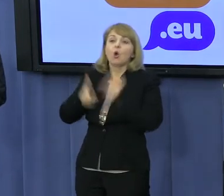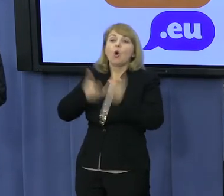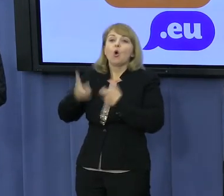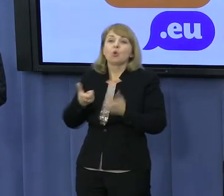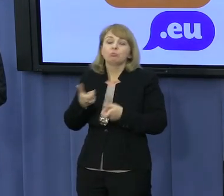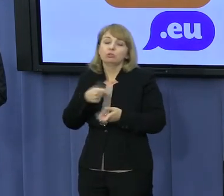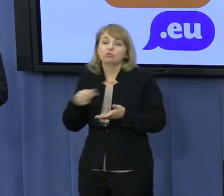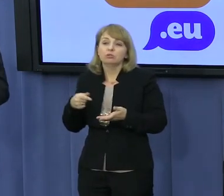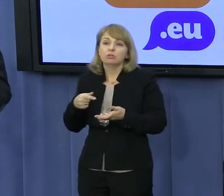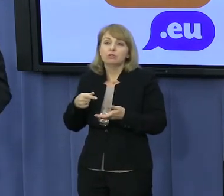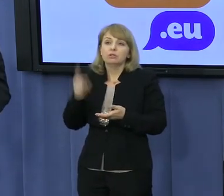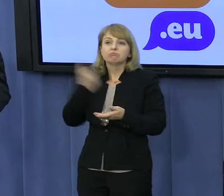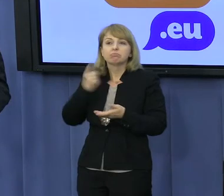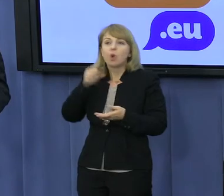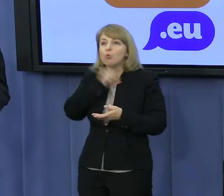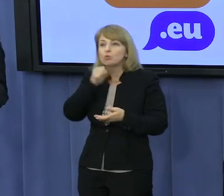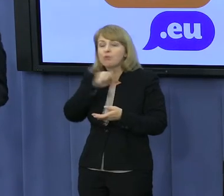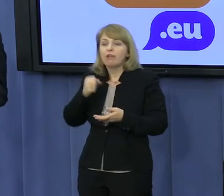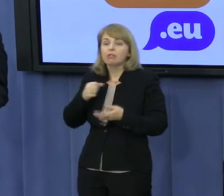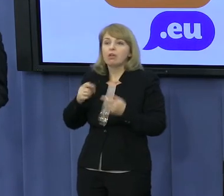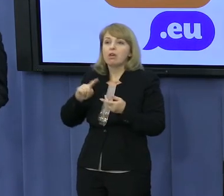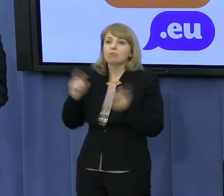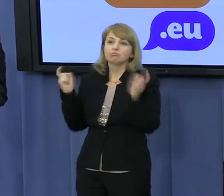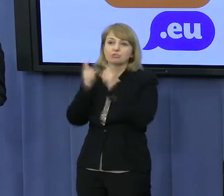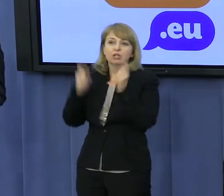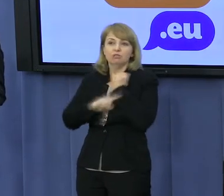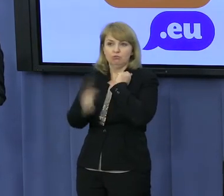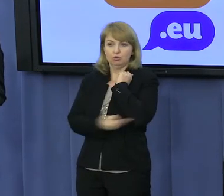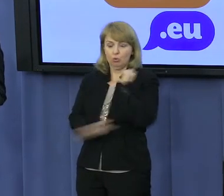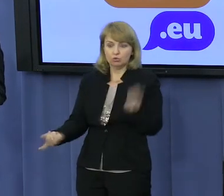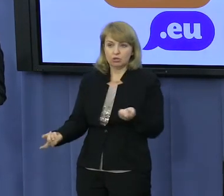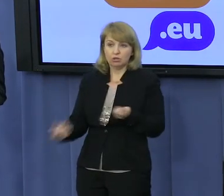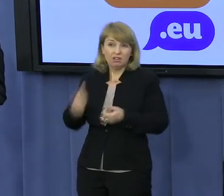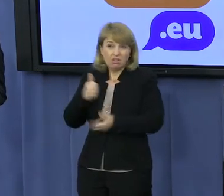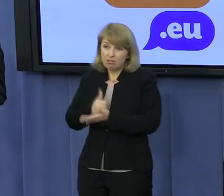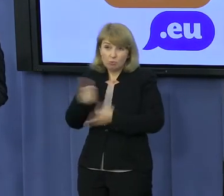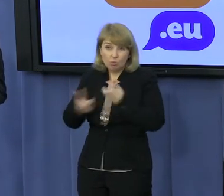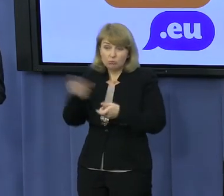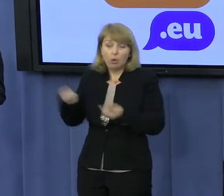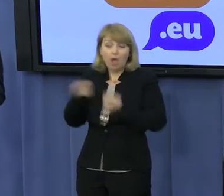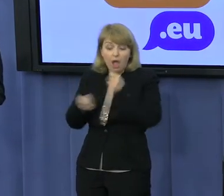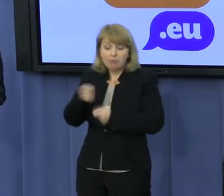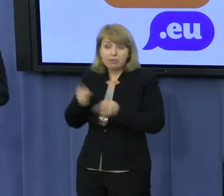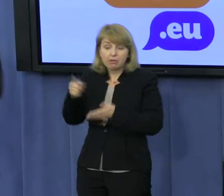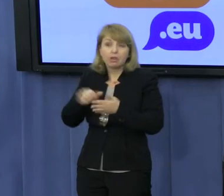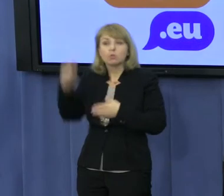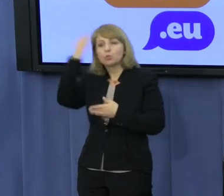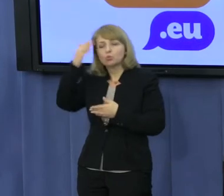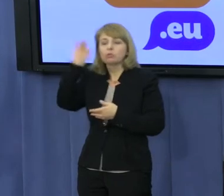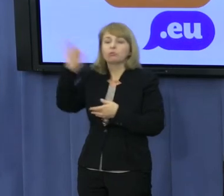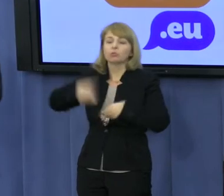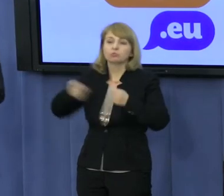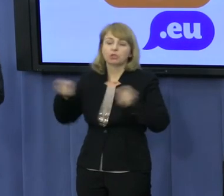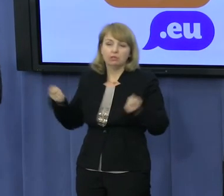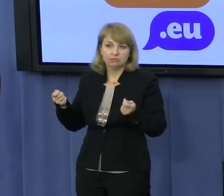próbują wymusić brak dostępu do tych środków. Nie są w stanie ludzi zmusić do tego, żeby nie dokonywali aborcji, więc wprowadzają